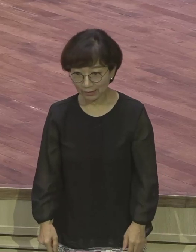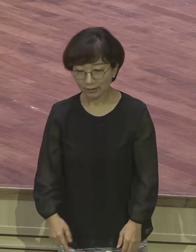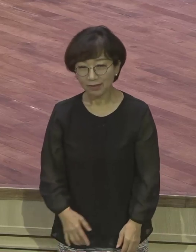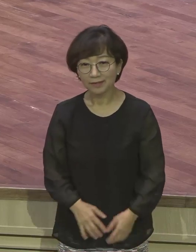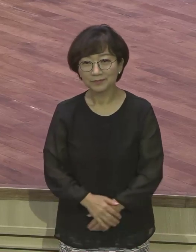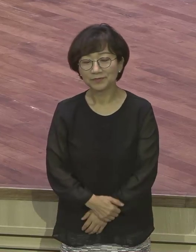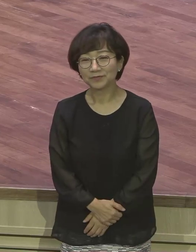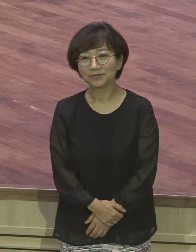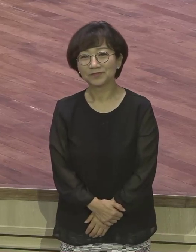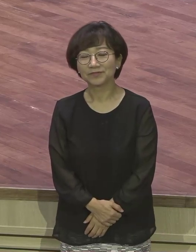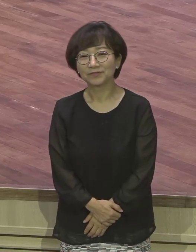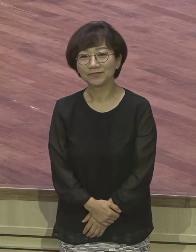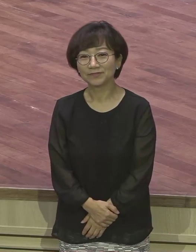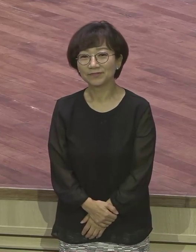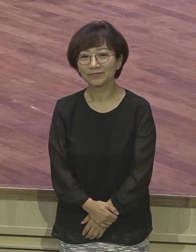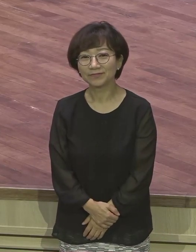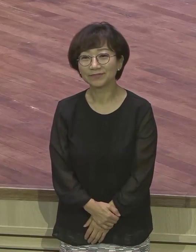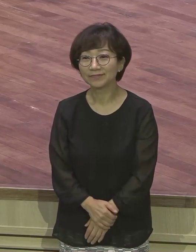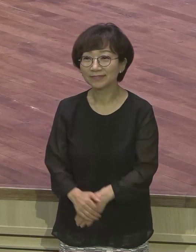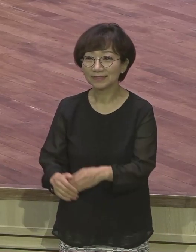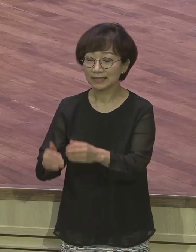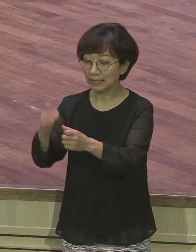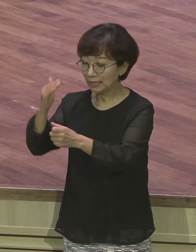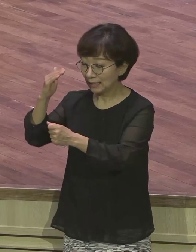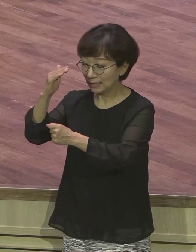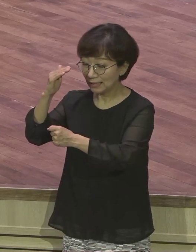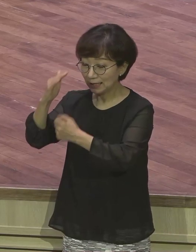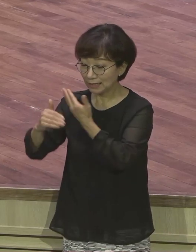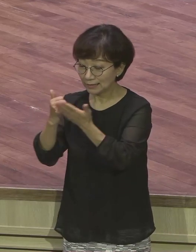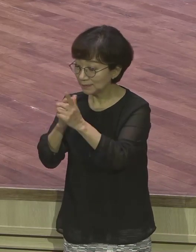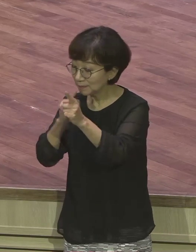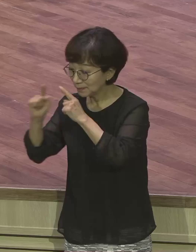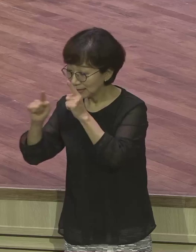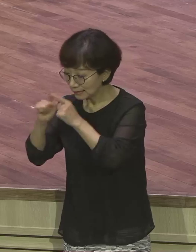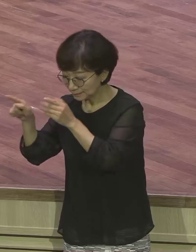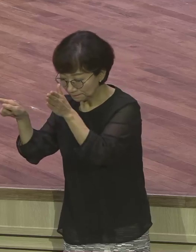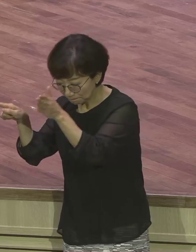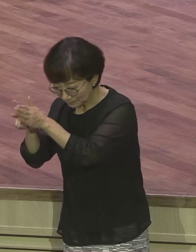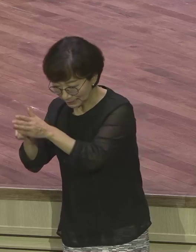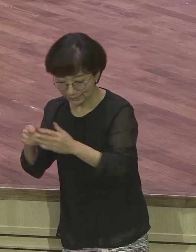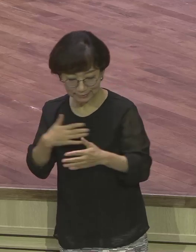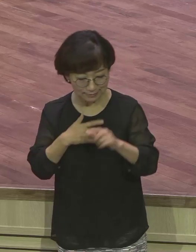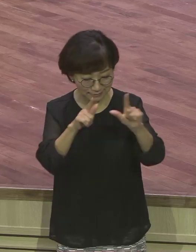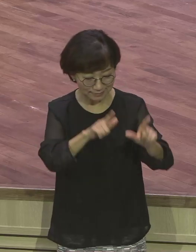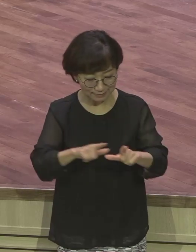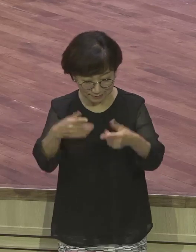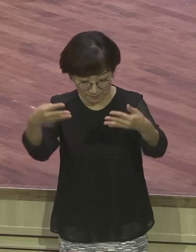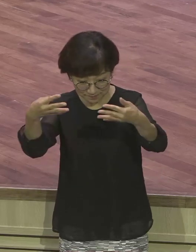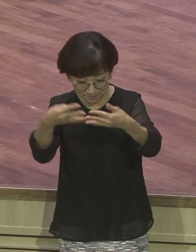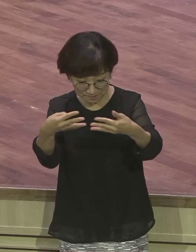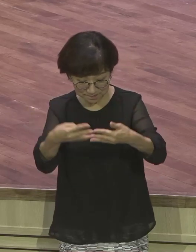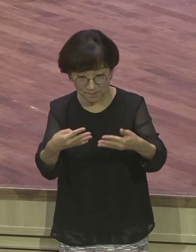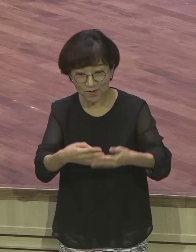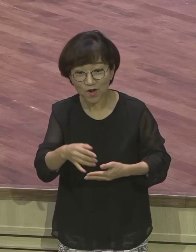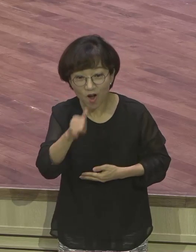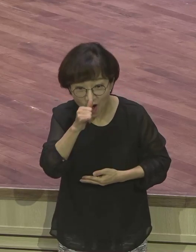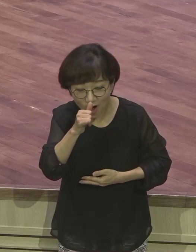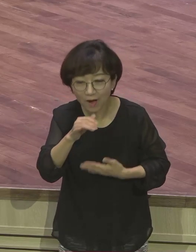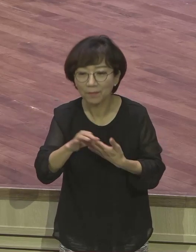아니 하나님의 말씀을 잡고 삶 속에 적용하는 사람은 은협적 신앙생활 하는 사람이고 하나님의